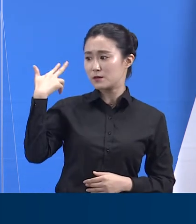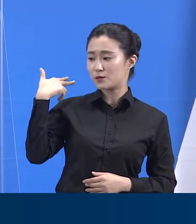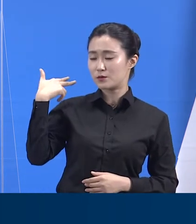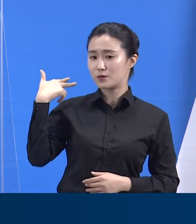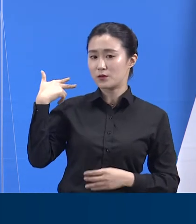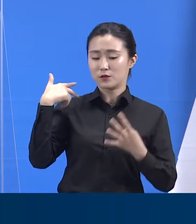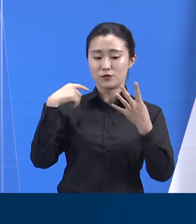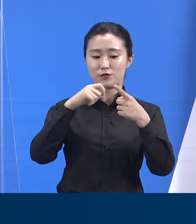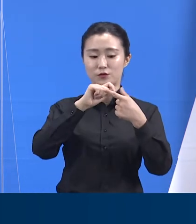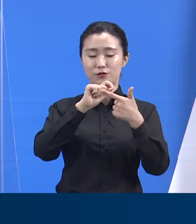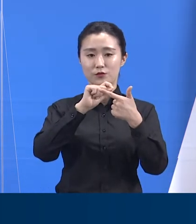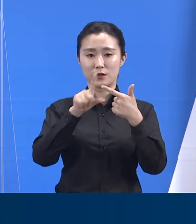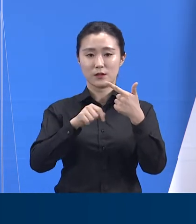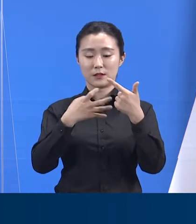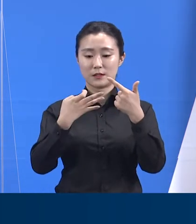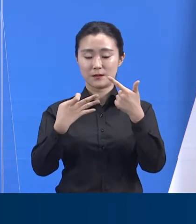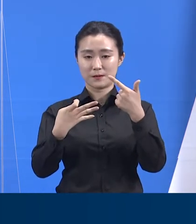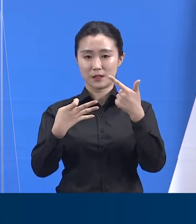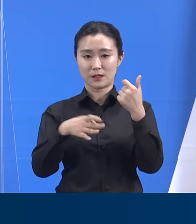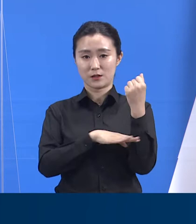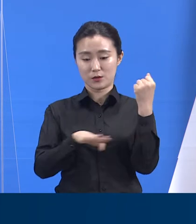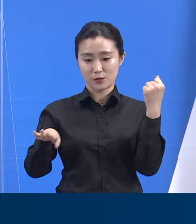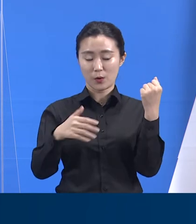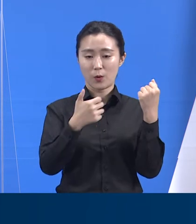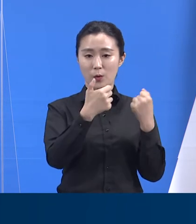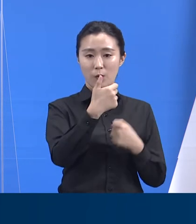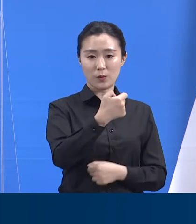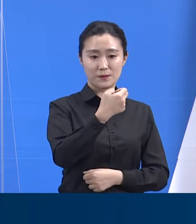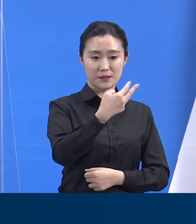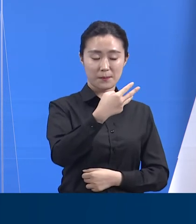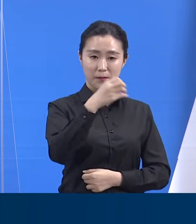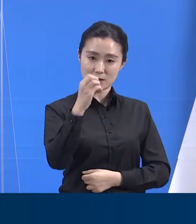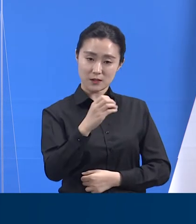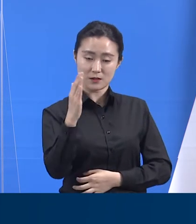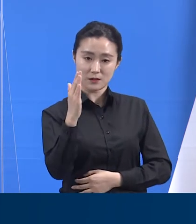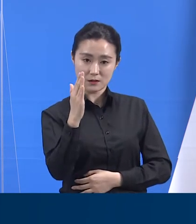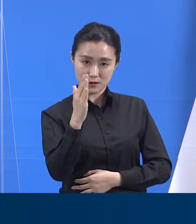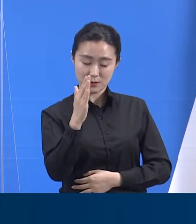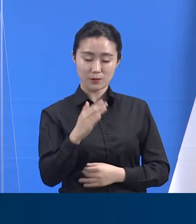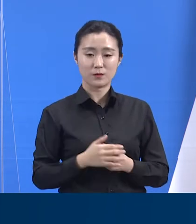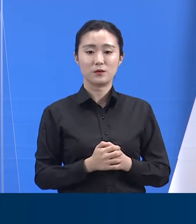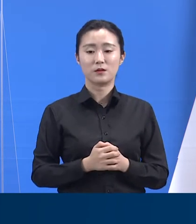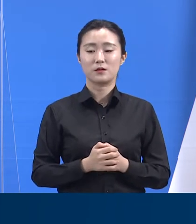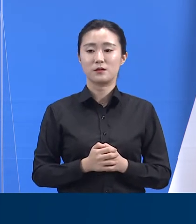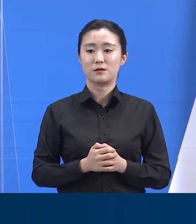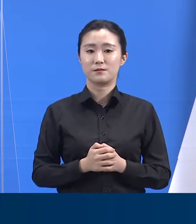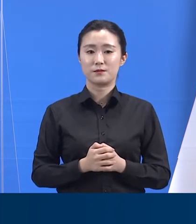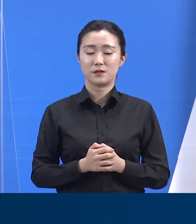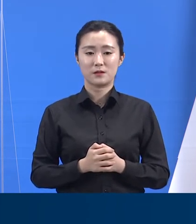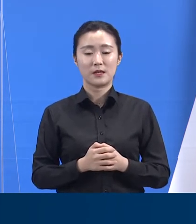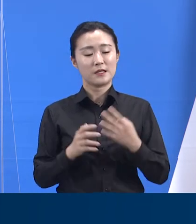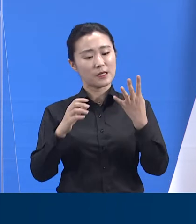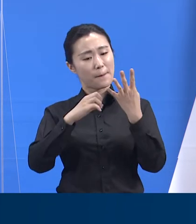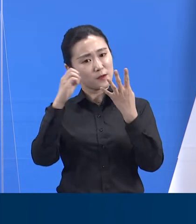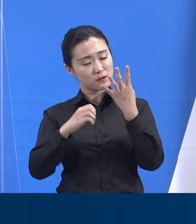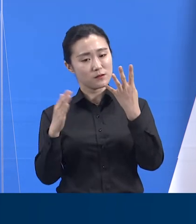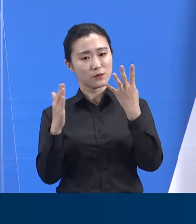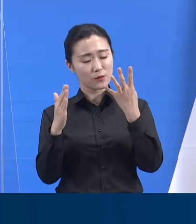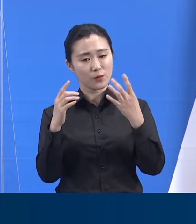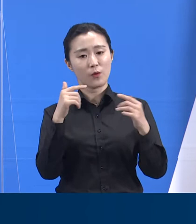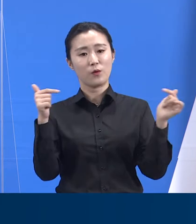14일 기준 53.0% 가동률 대비 4.5%포인트 감소했습니다.